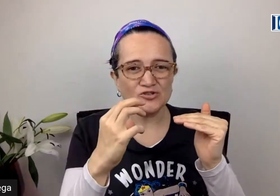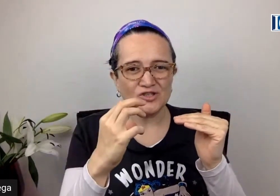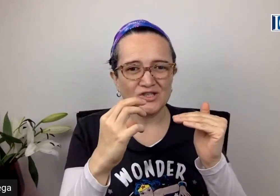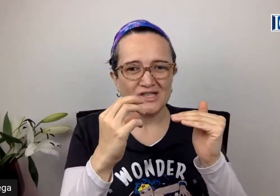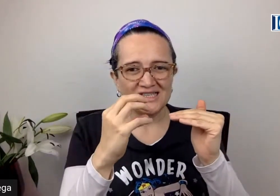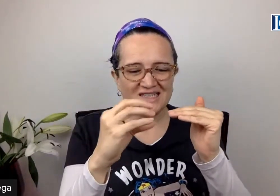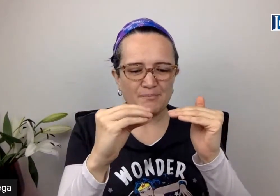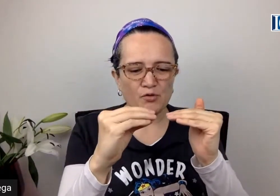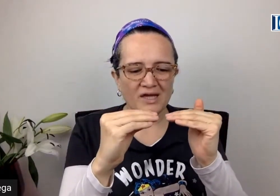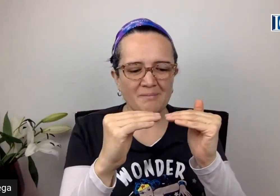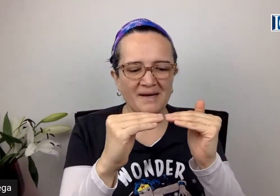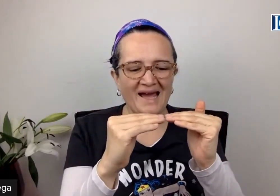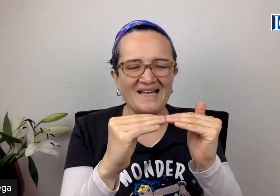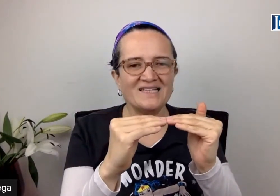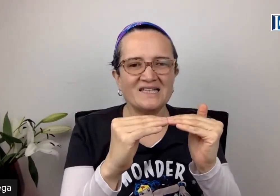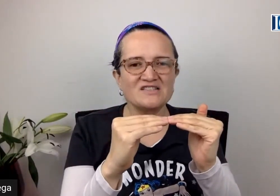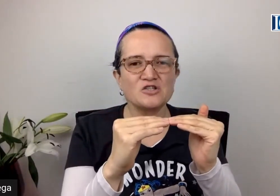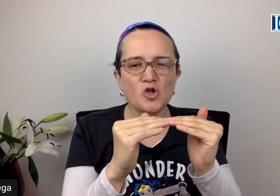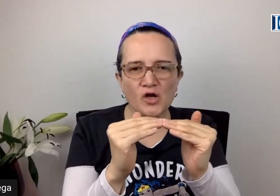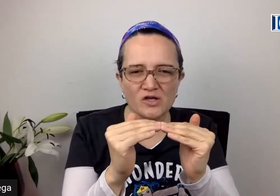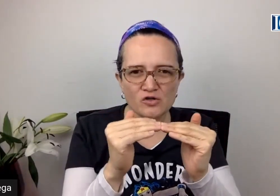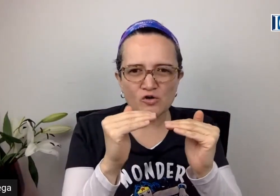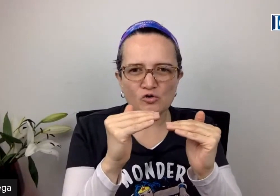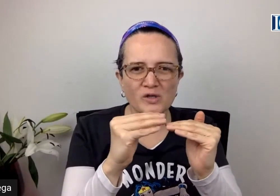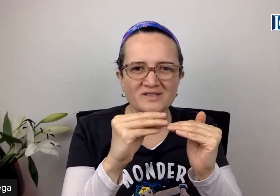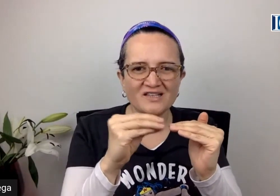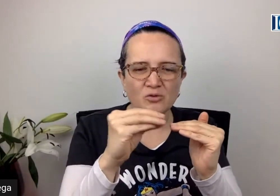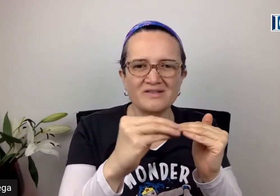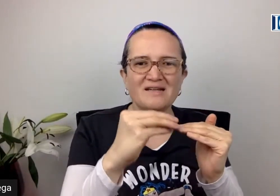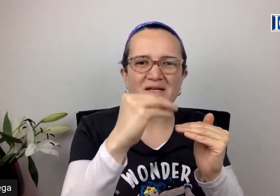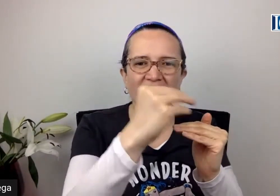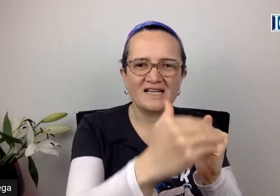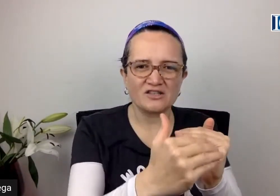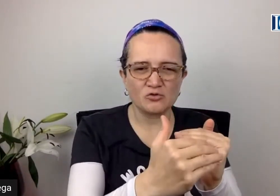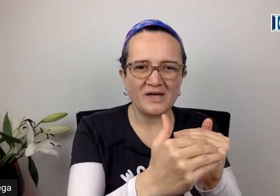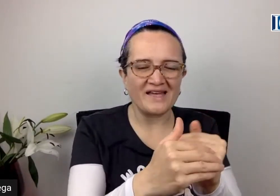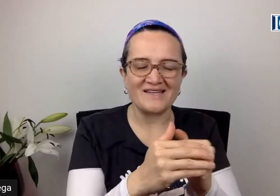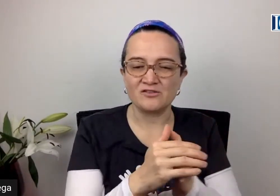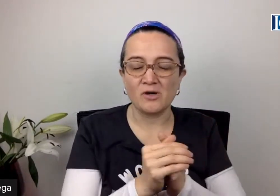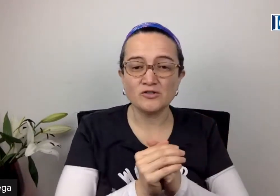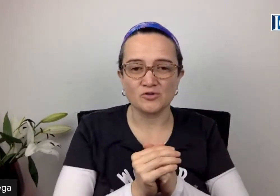de por qué para alguien es lógico y congruente actuar de la manera que actúa dañando a otro.